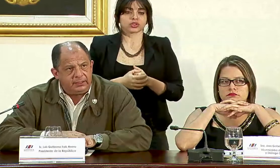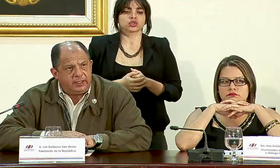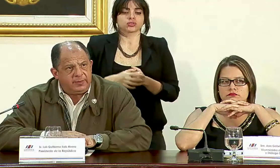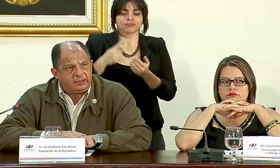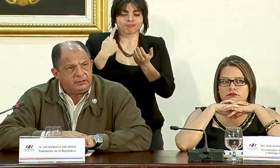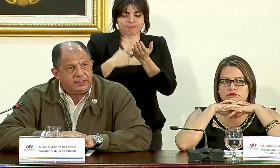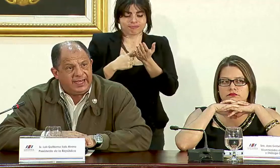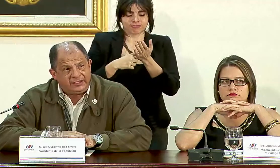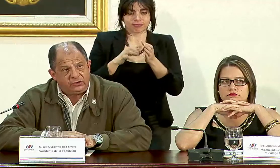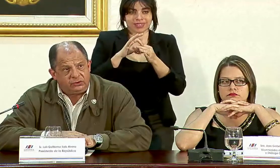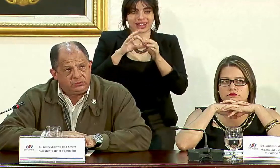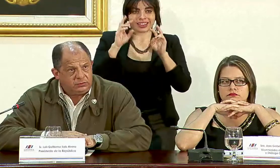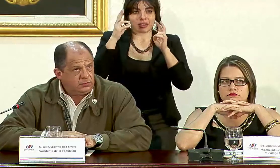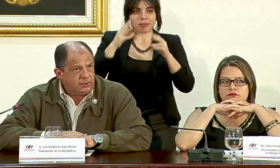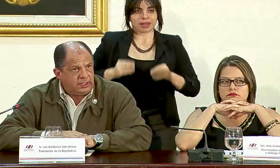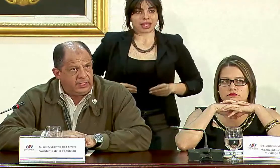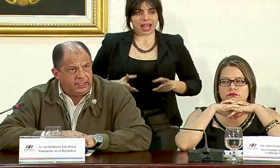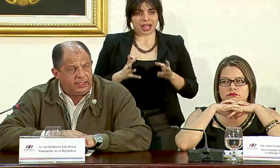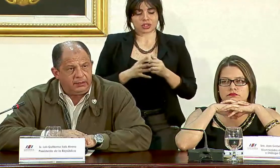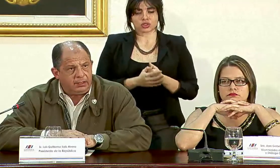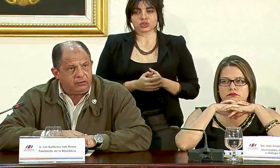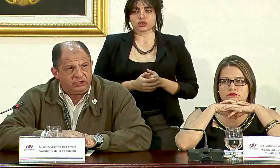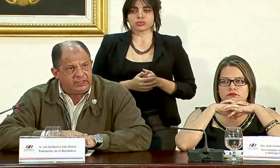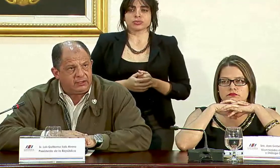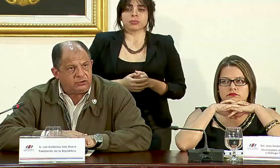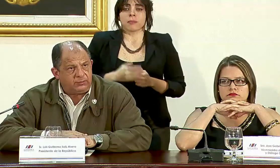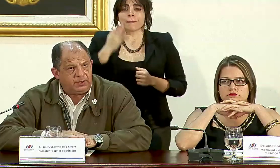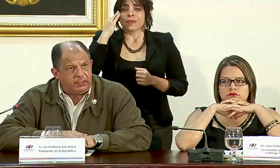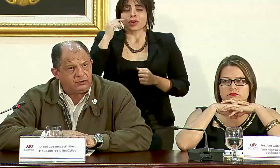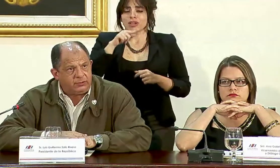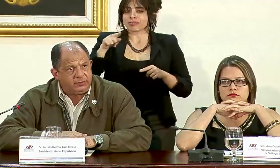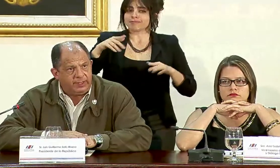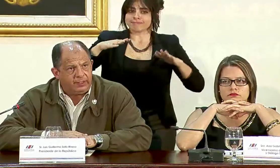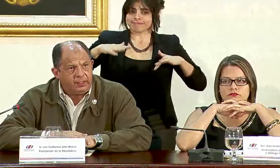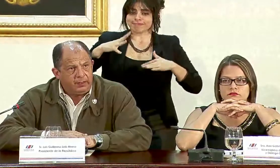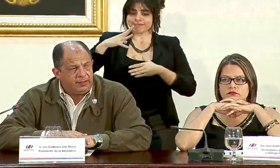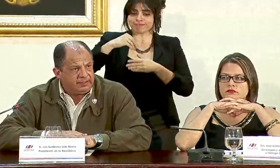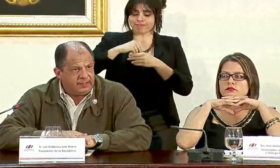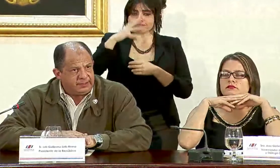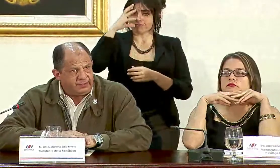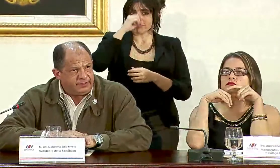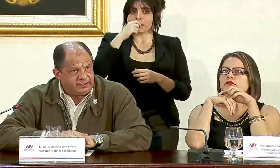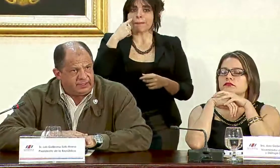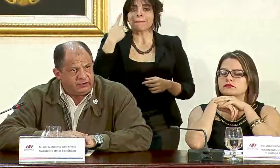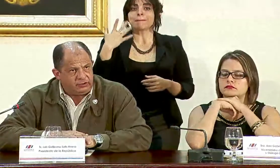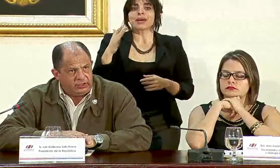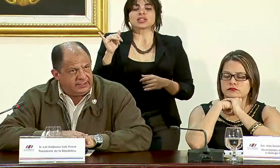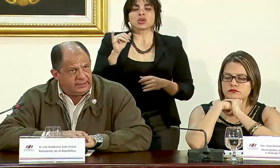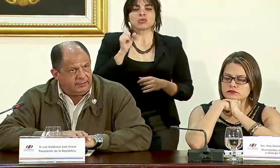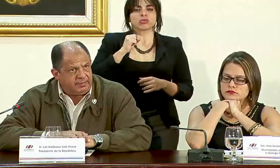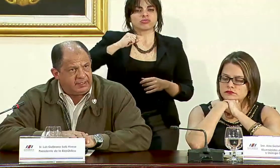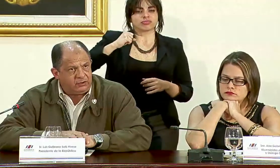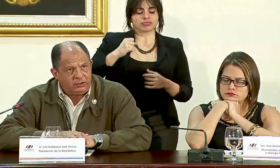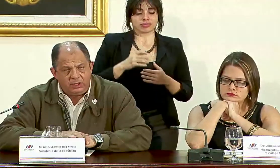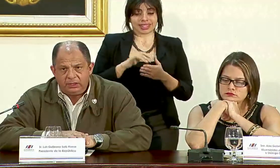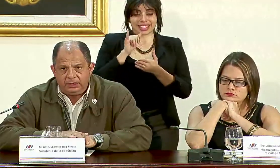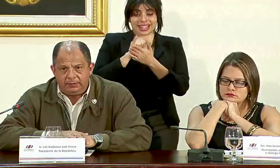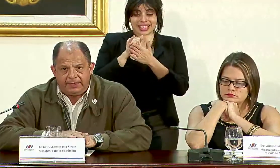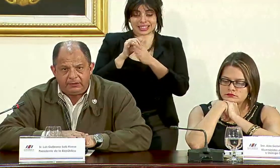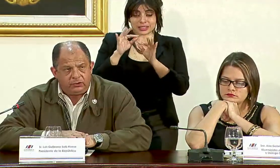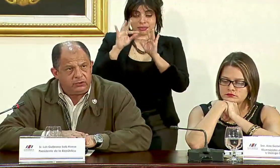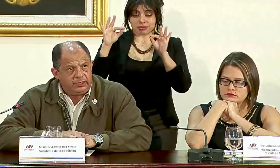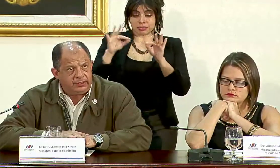debate en temas de gasto que no están contemplados y más bien parecieran ser rechazados en ese marco